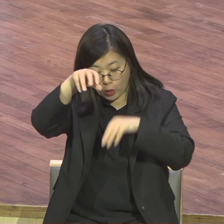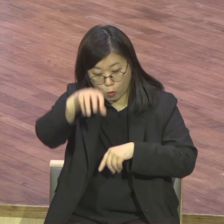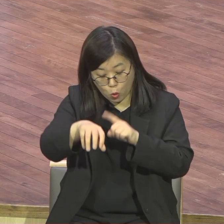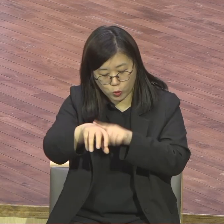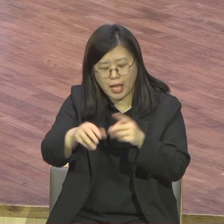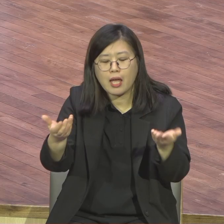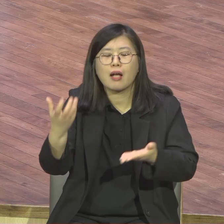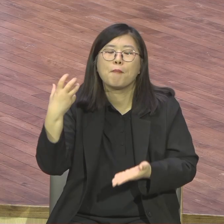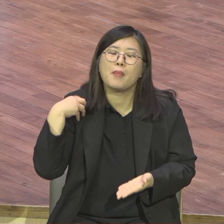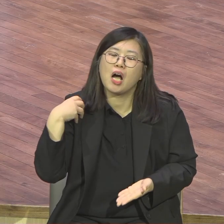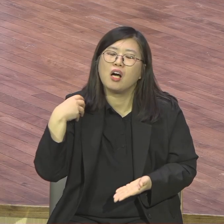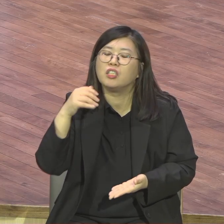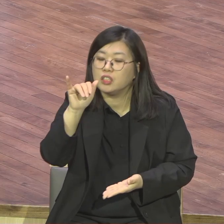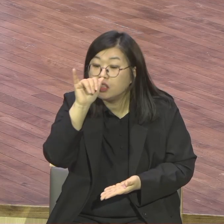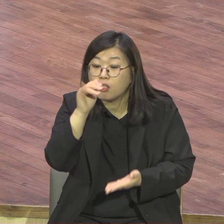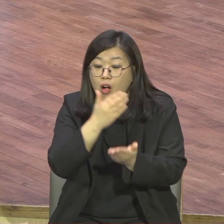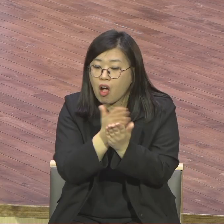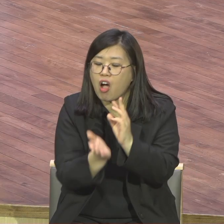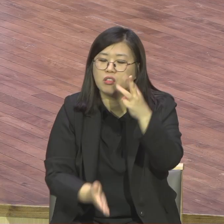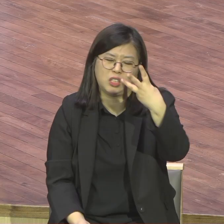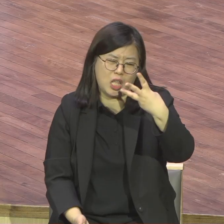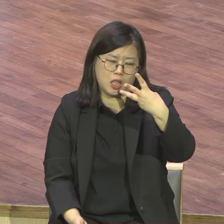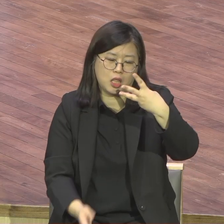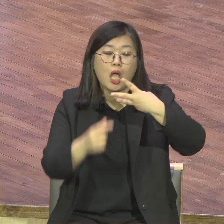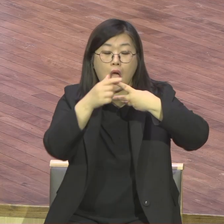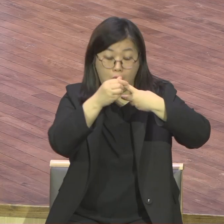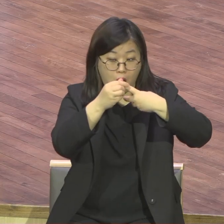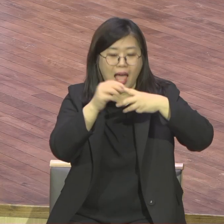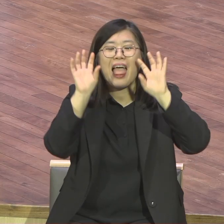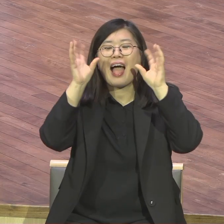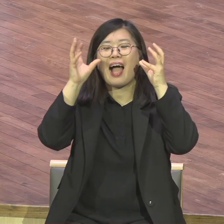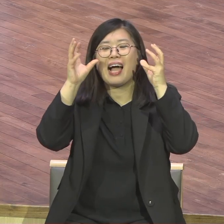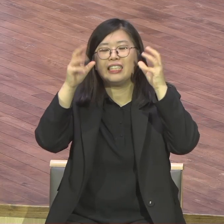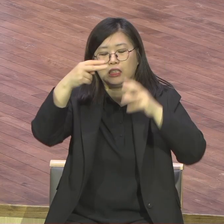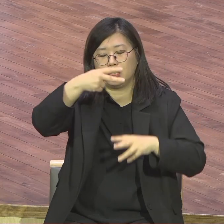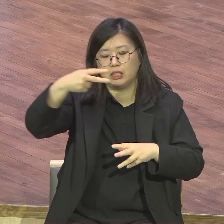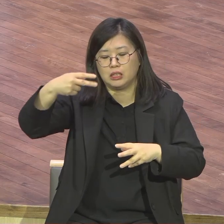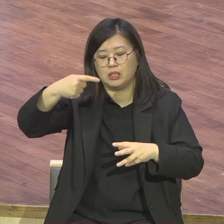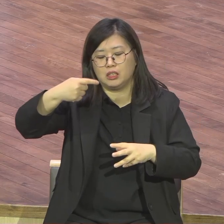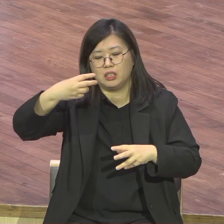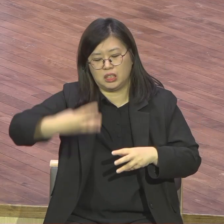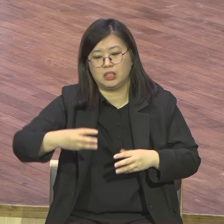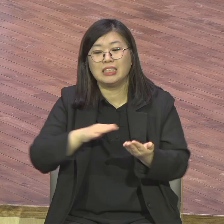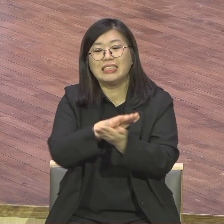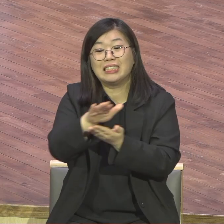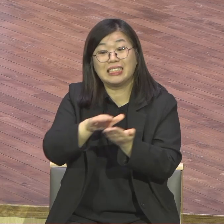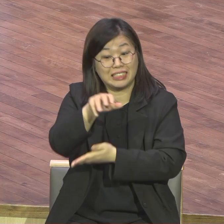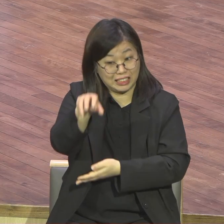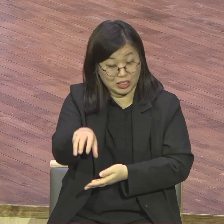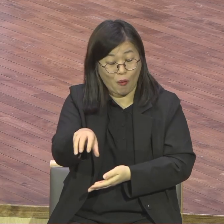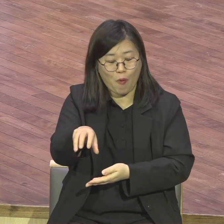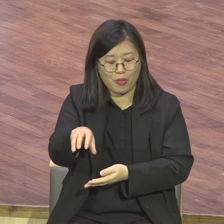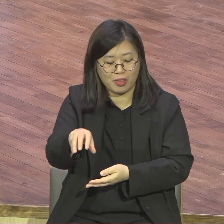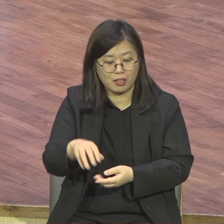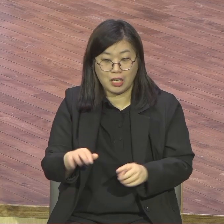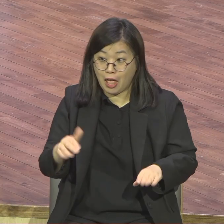뜰 뜰입니다 뜰 아이들 뜰 자 아이들 우리 랩런트들 조금 전에 봤죠 우리 랩런트들 나와서 이렇게